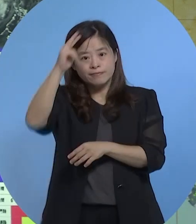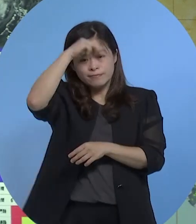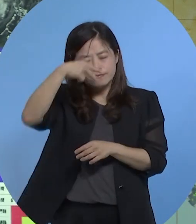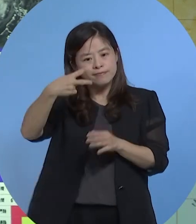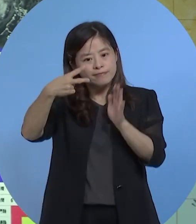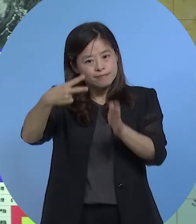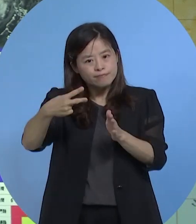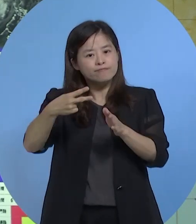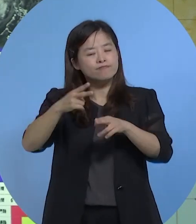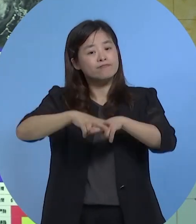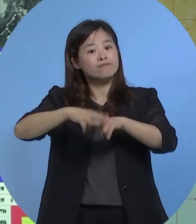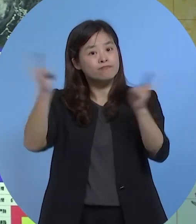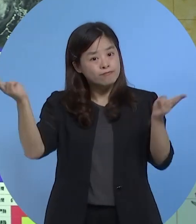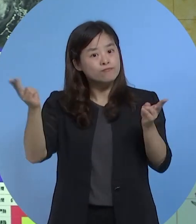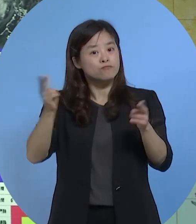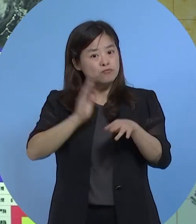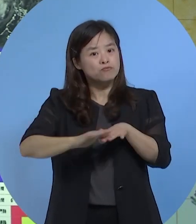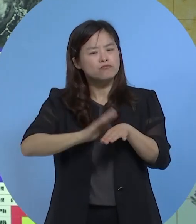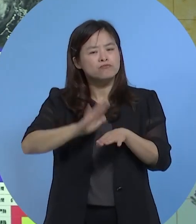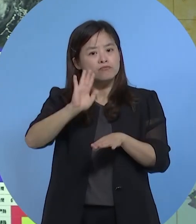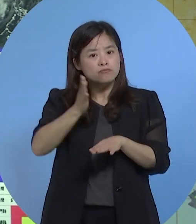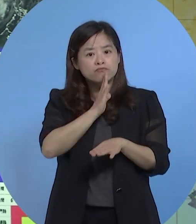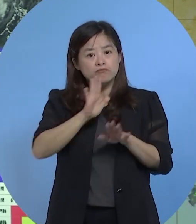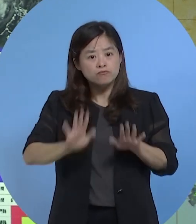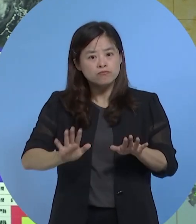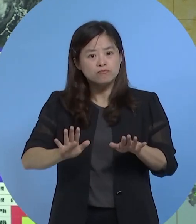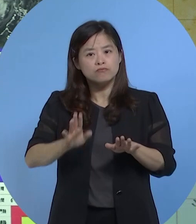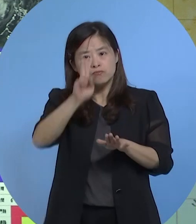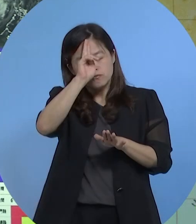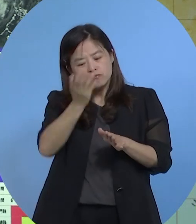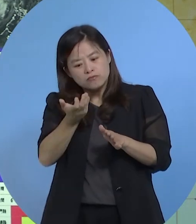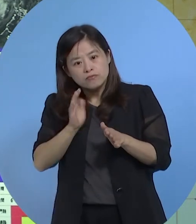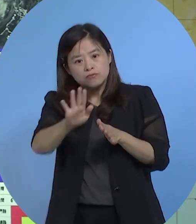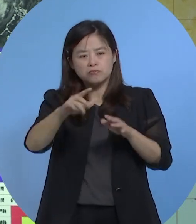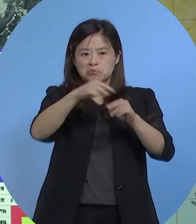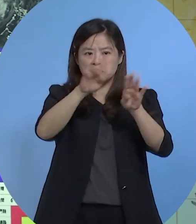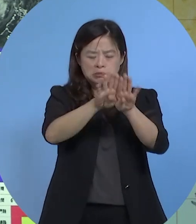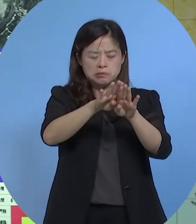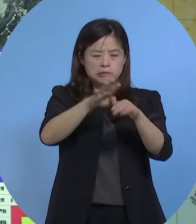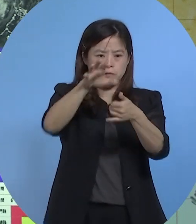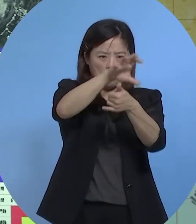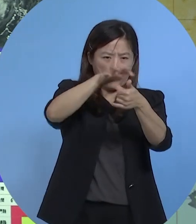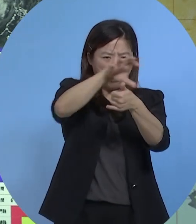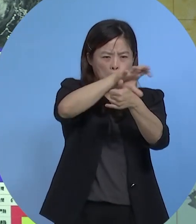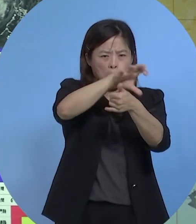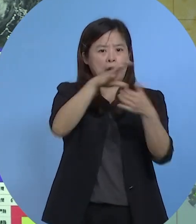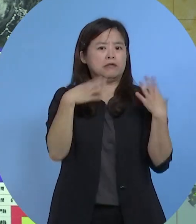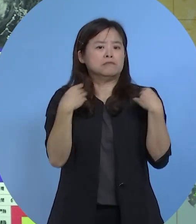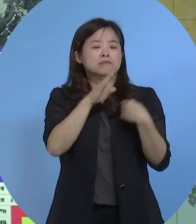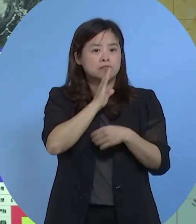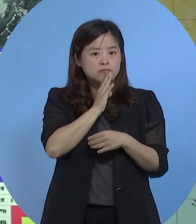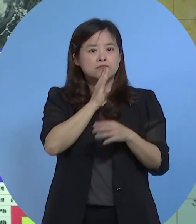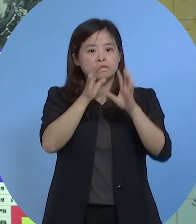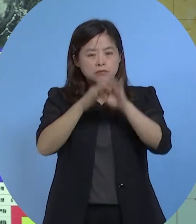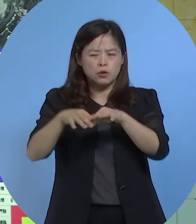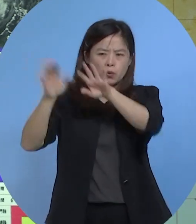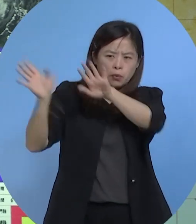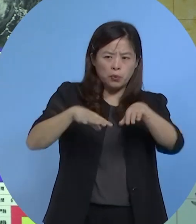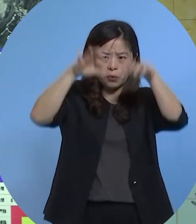两点半解除台风警报但是现在在中午前后金门还是笼罩在暴风圈当中因此强风好远还会